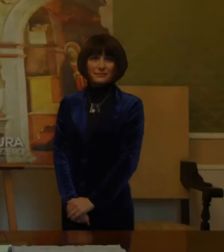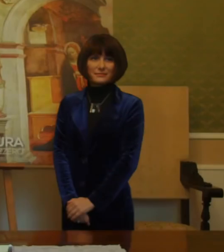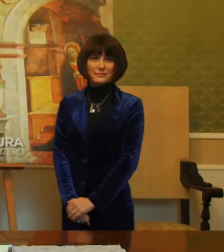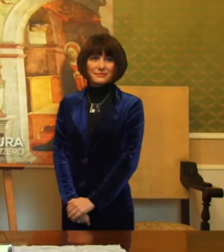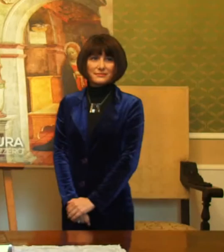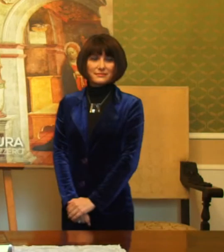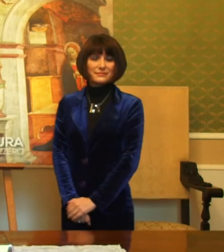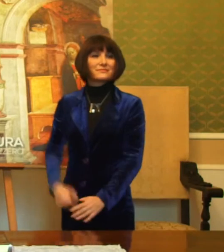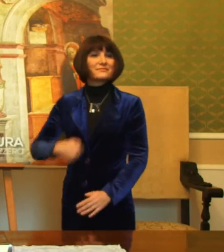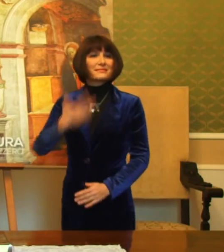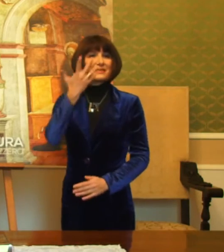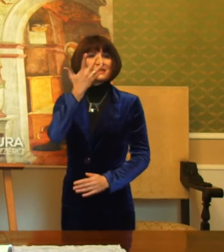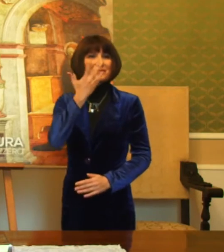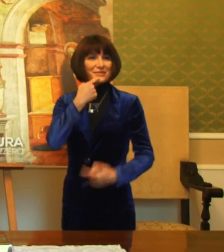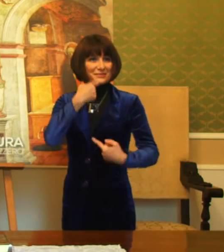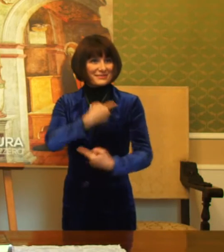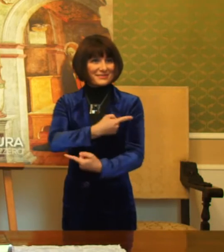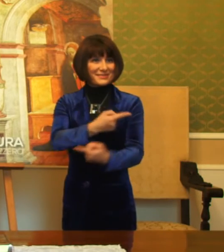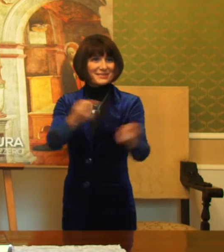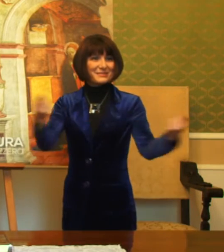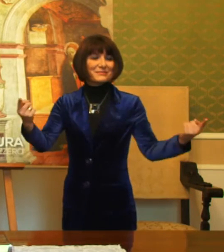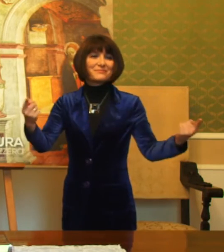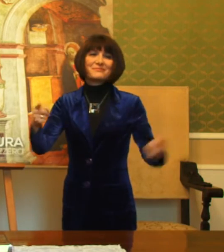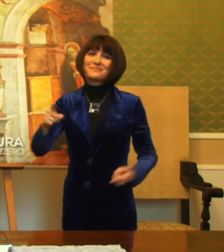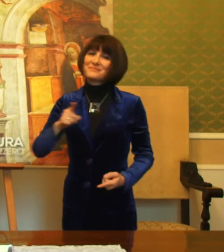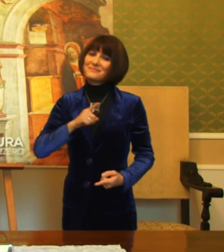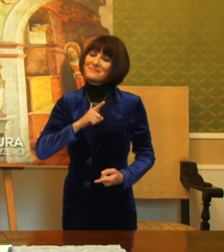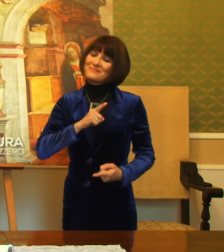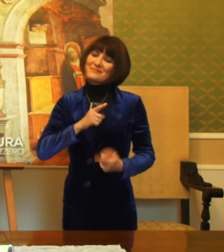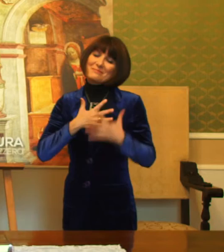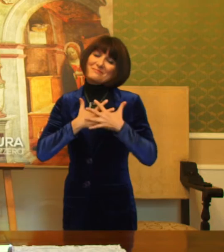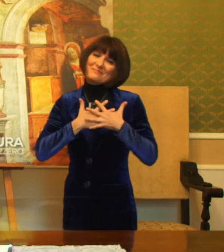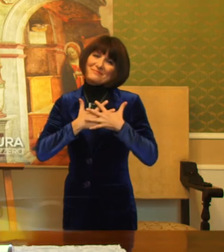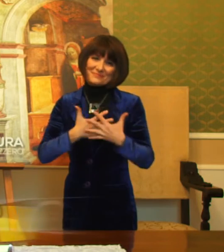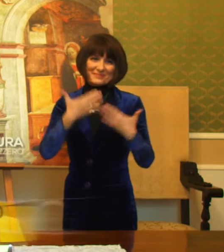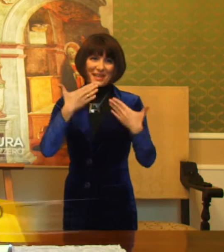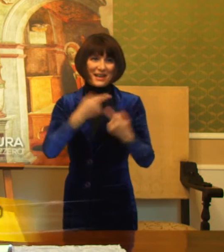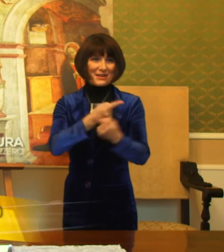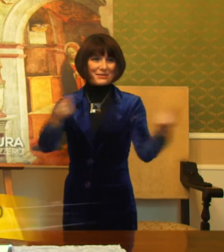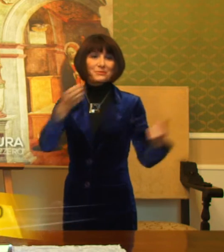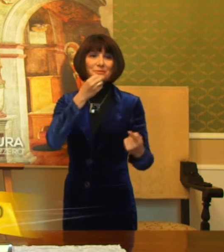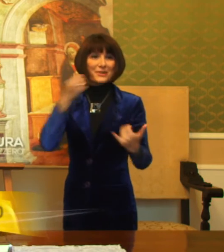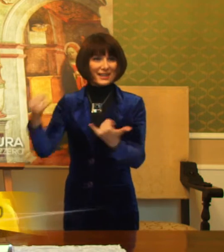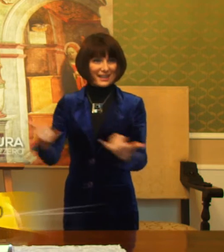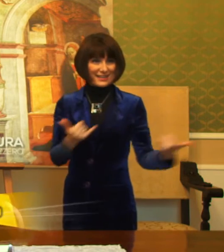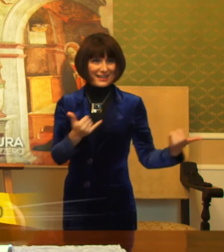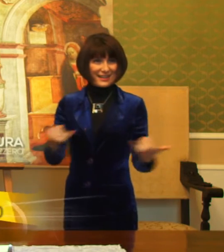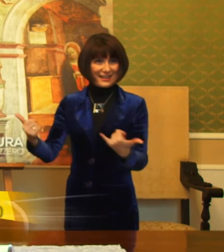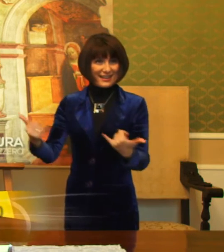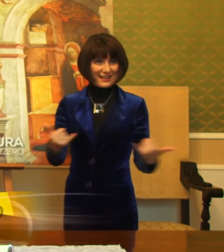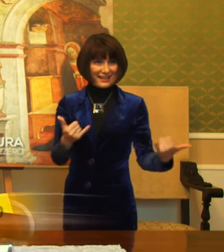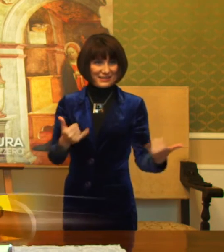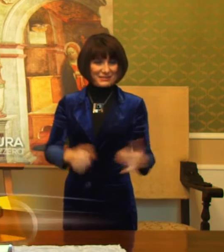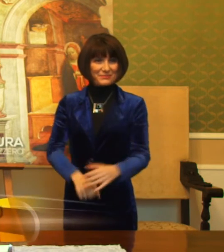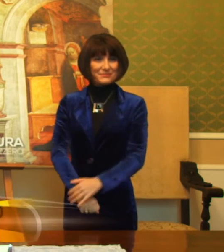Desidero rivolgere a tutti il mio più fervido augurio di un buon Natale e